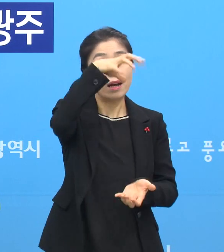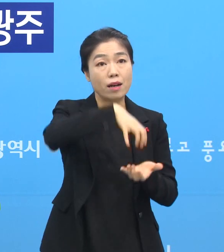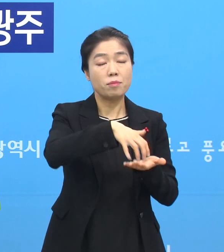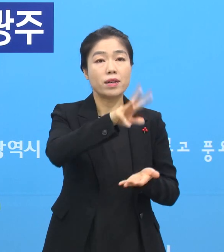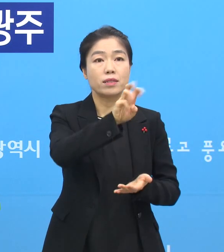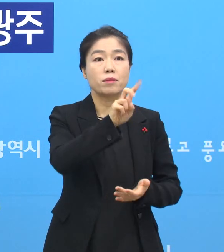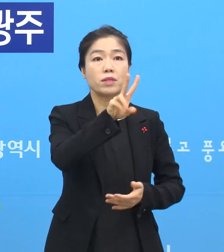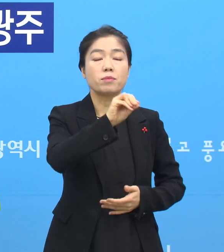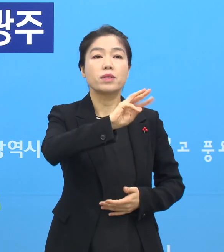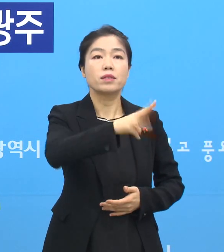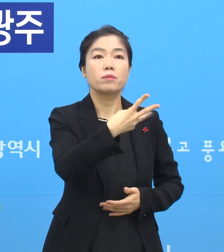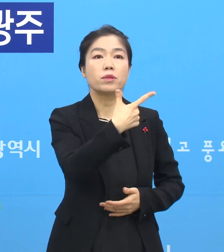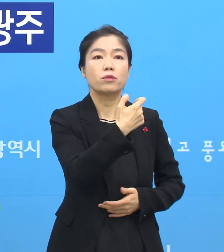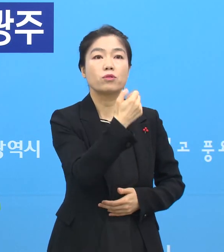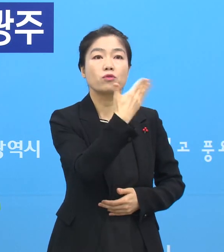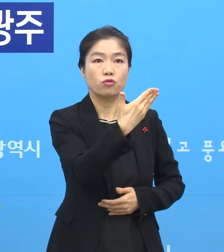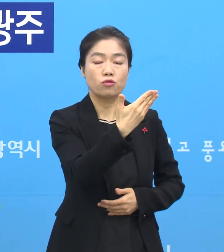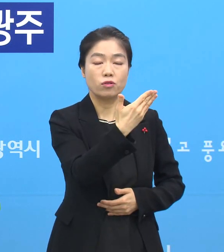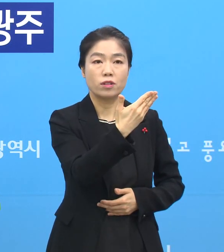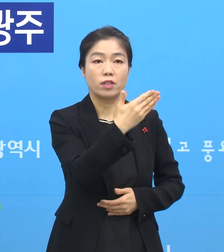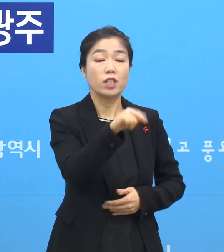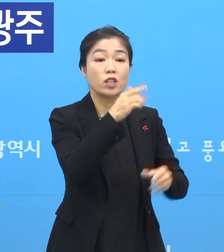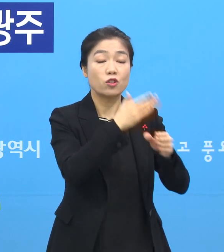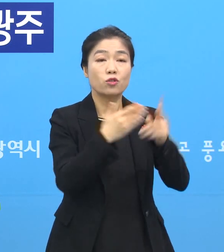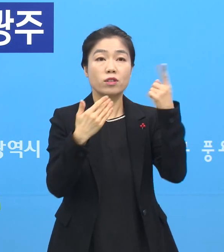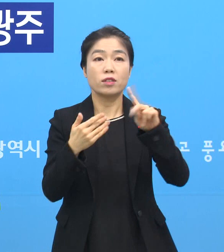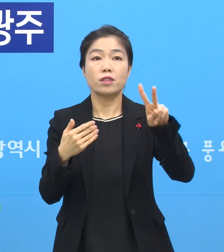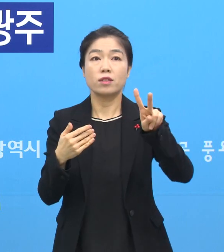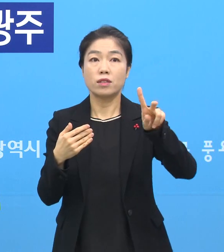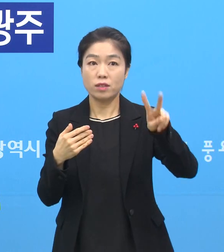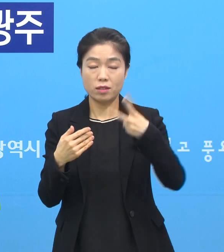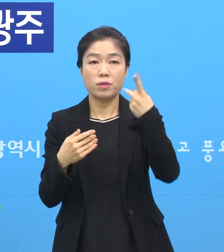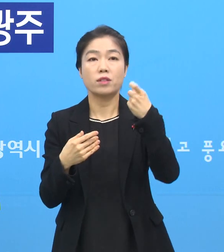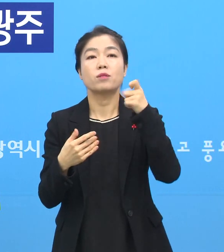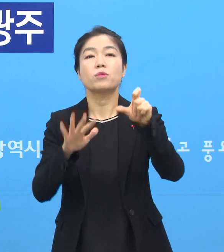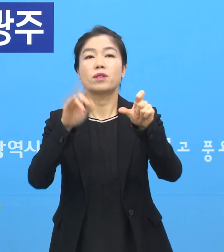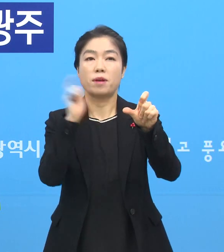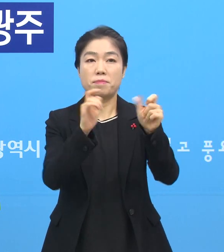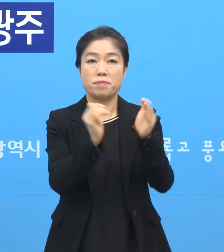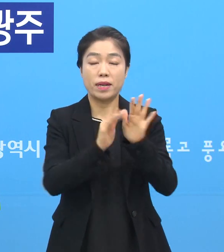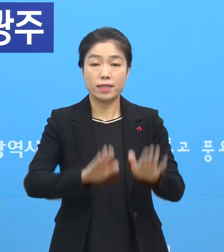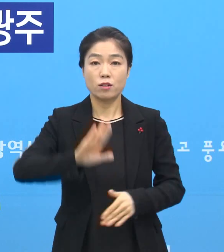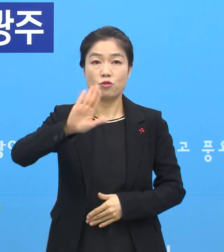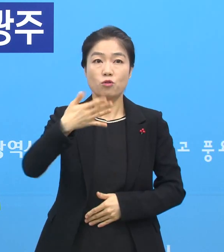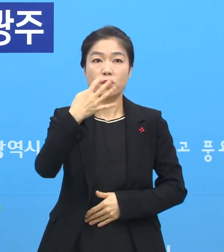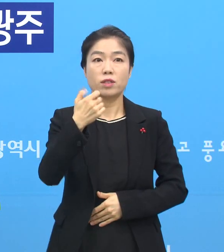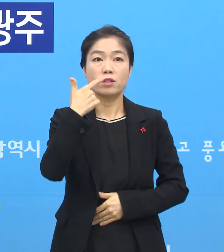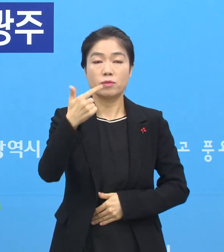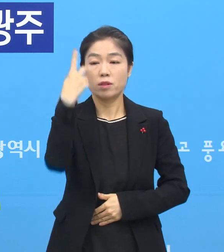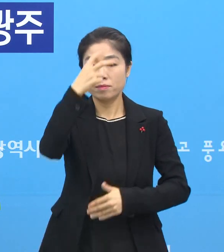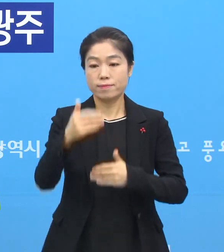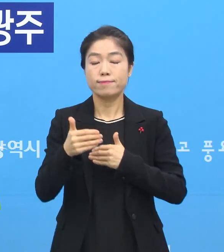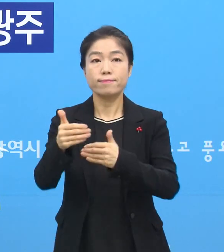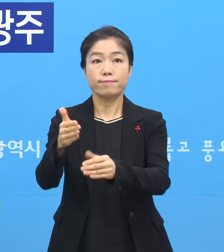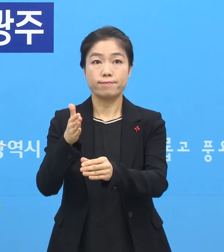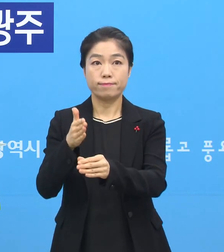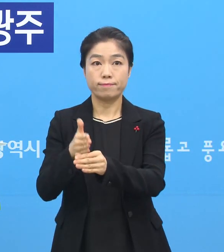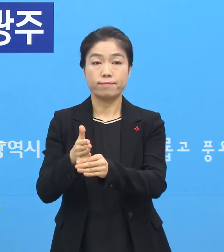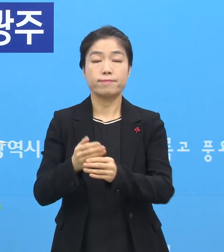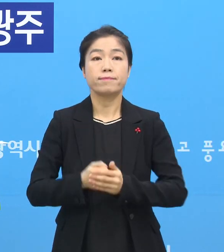32만 369건입니다. 1,215명 양성이었고요. 현재 946건 검사 진행 중입니다.